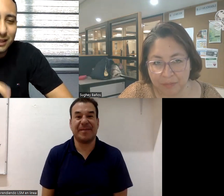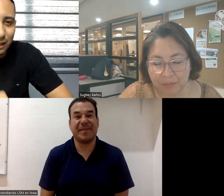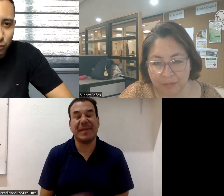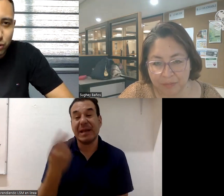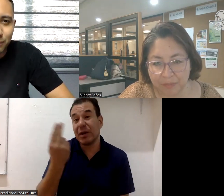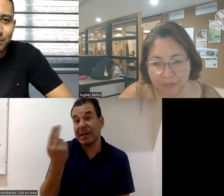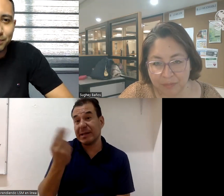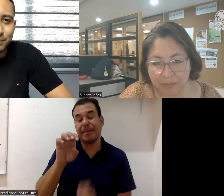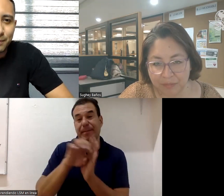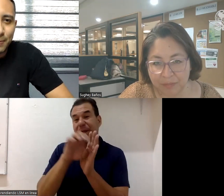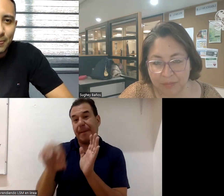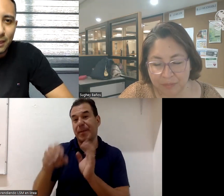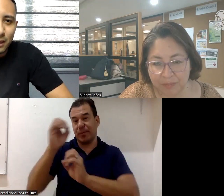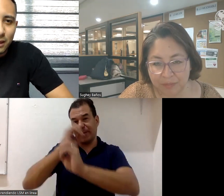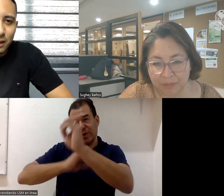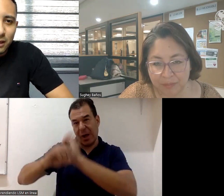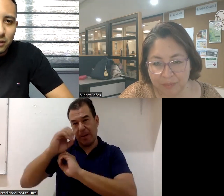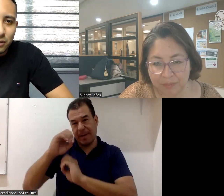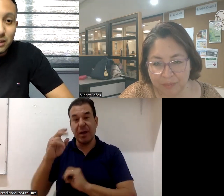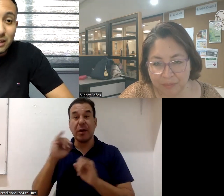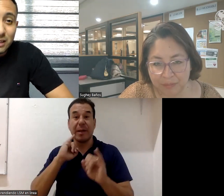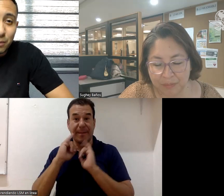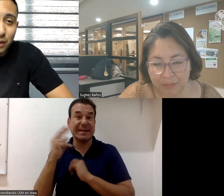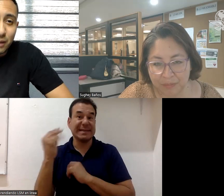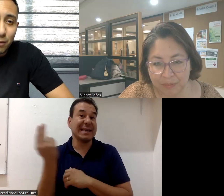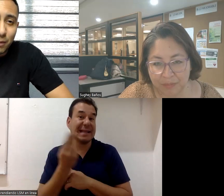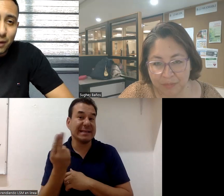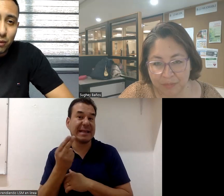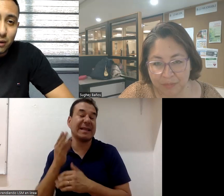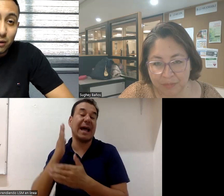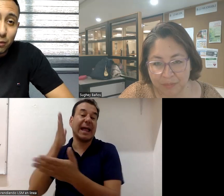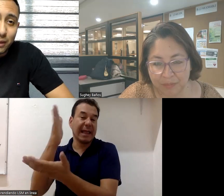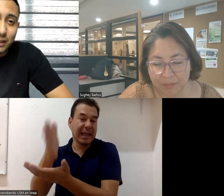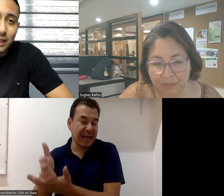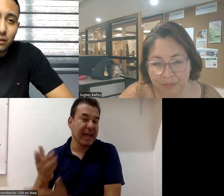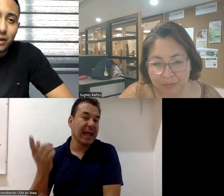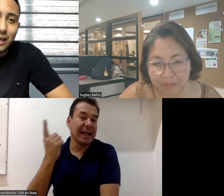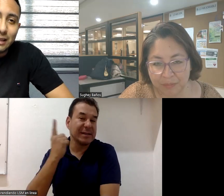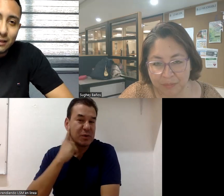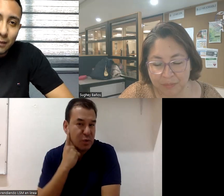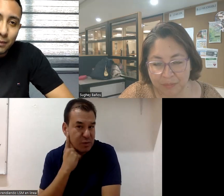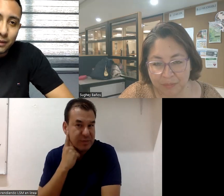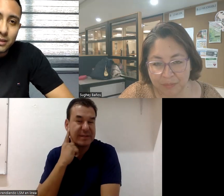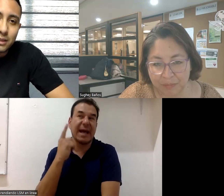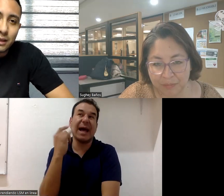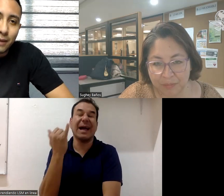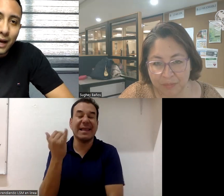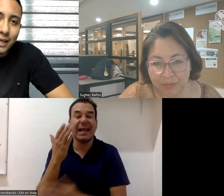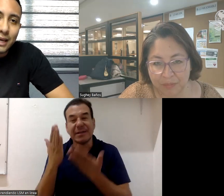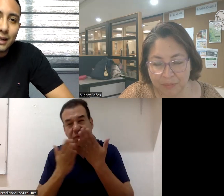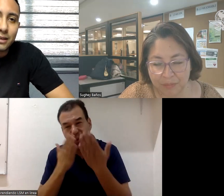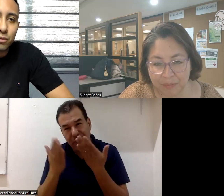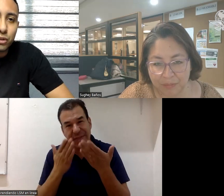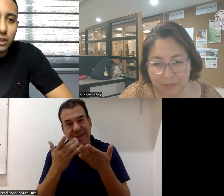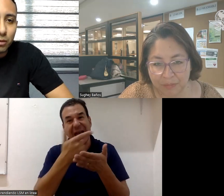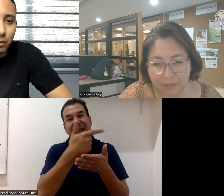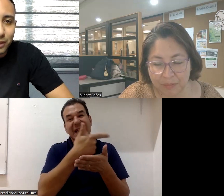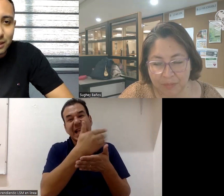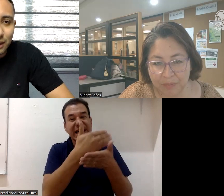traducción entonces necesita por ejemplo para una obra de teatro que hay intérpretes que vayan, que escuchen cómo va a ser la